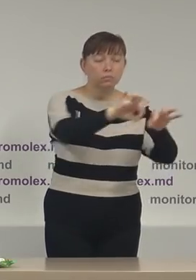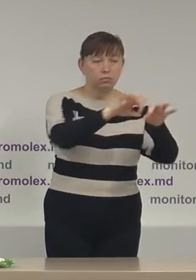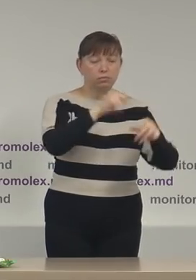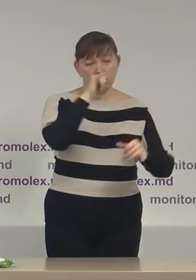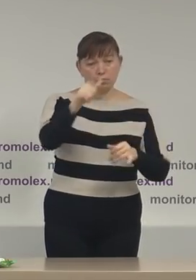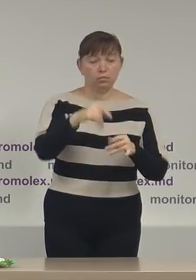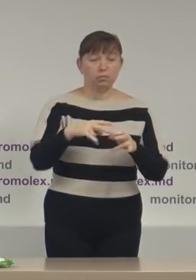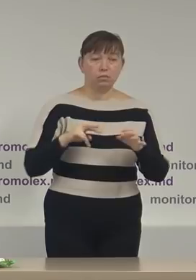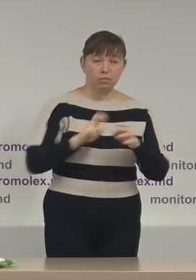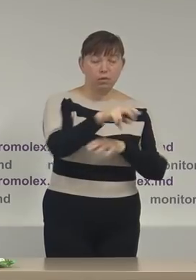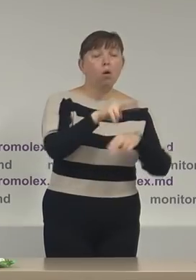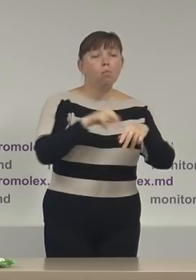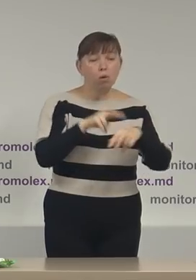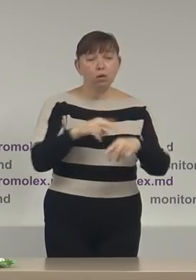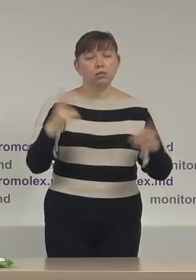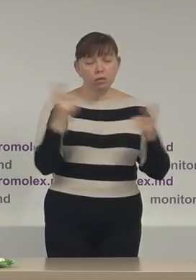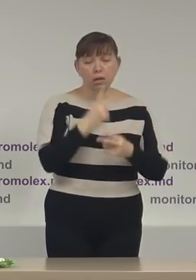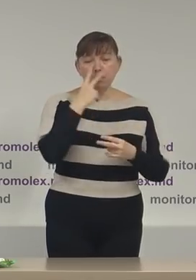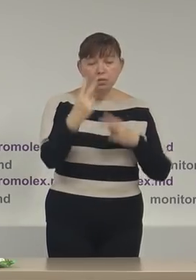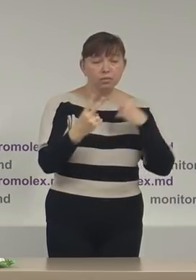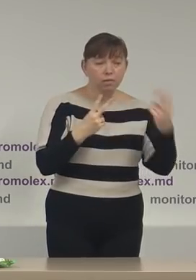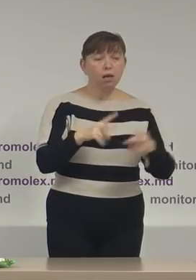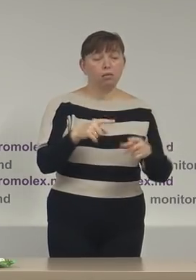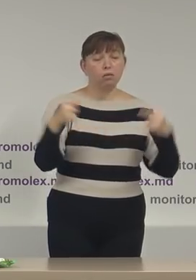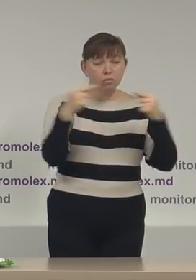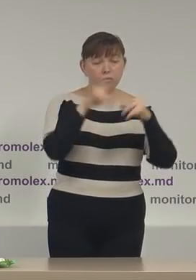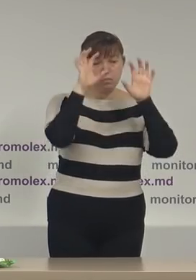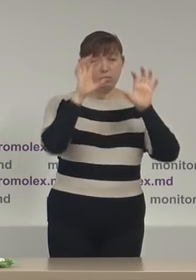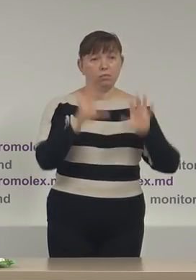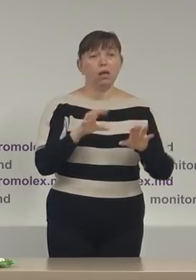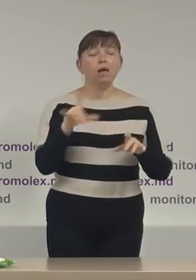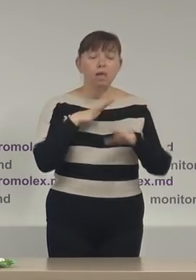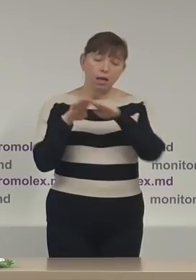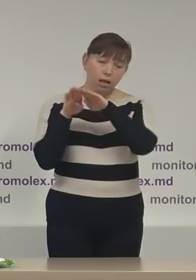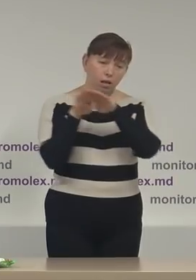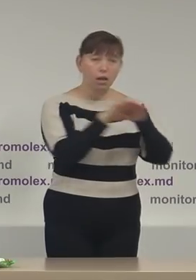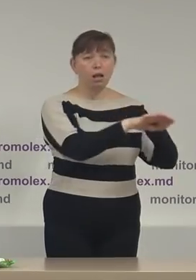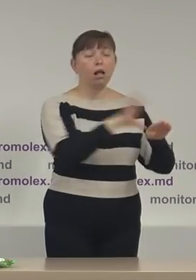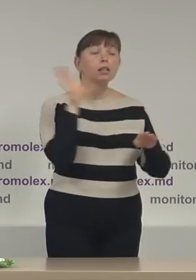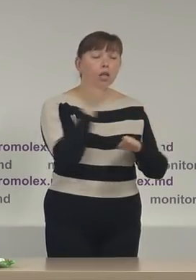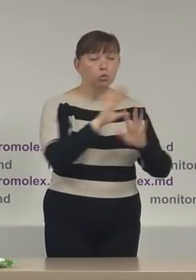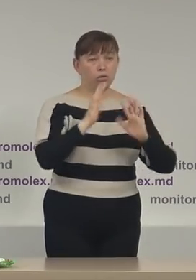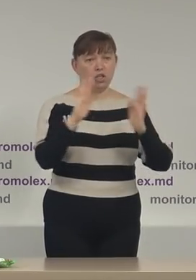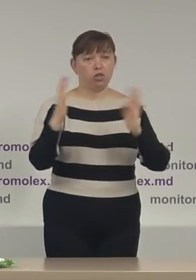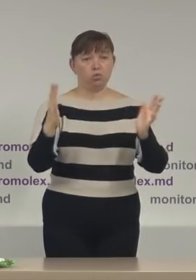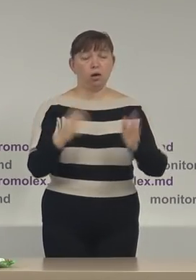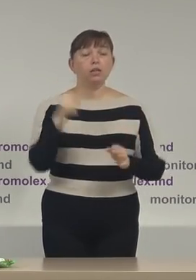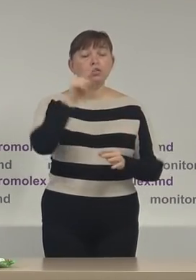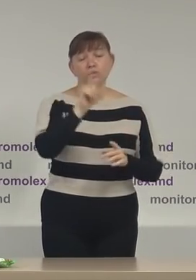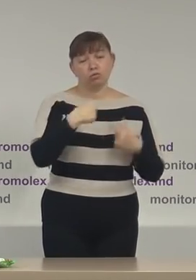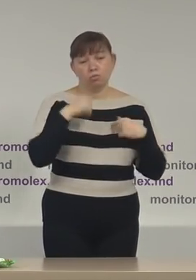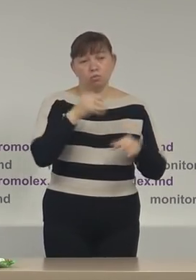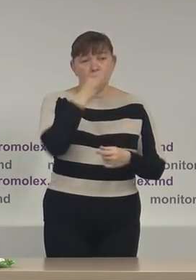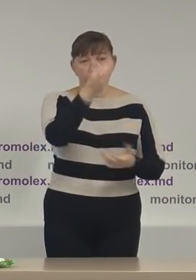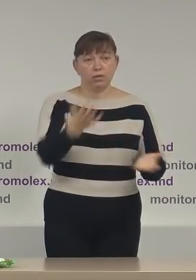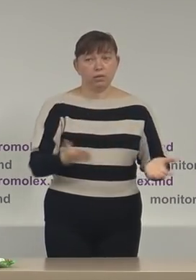Deci poliția trebuie să dea dovadă de o reacție uniformă a politică în toate situații Asta ce e ce pot să zic